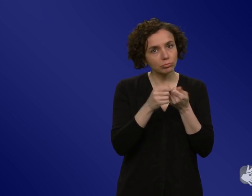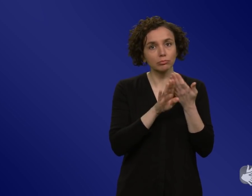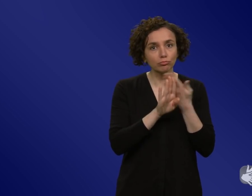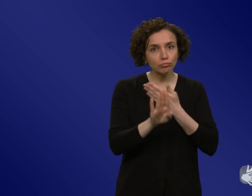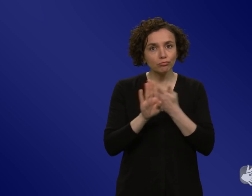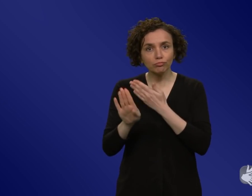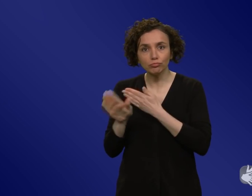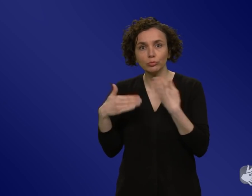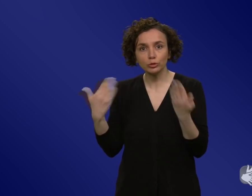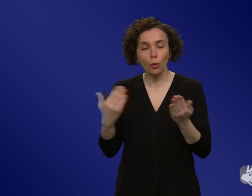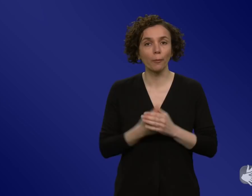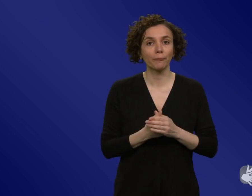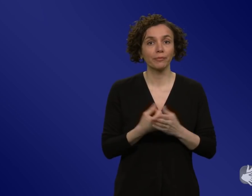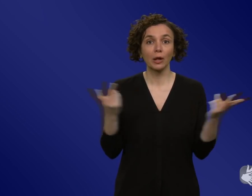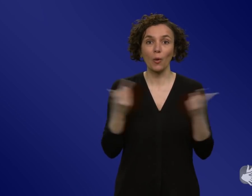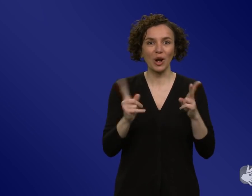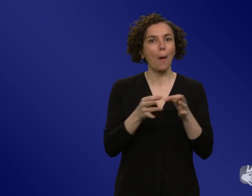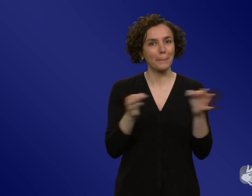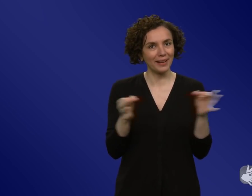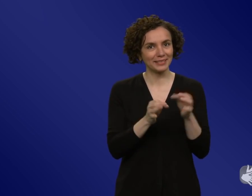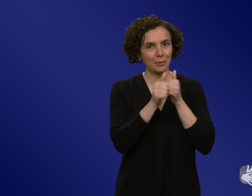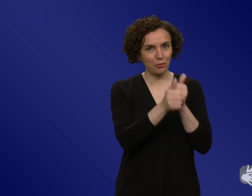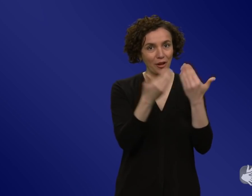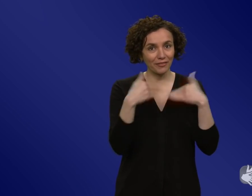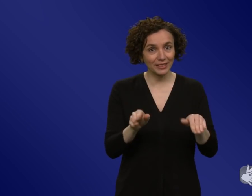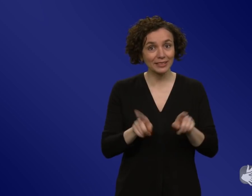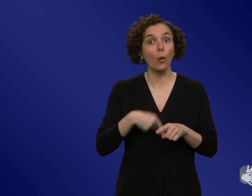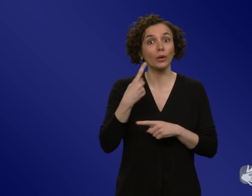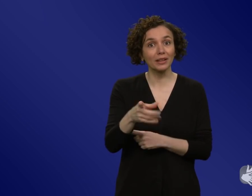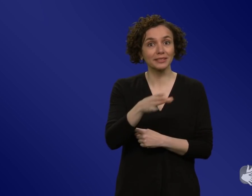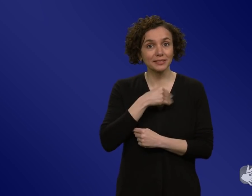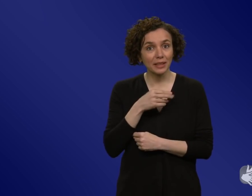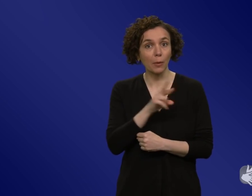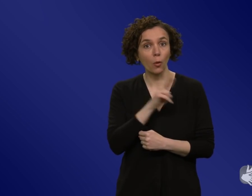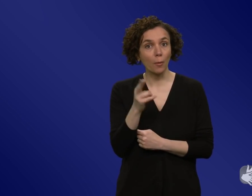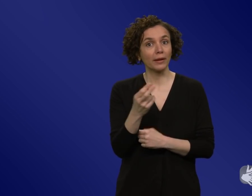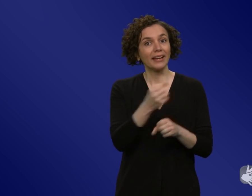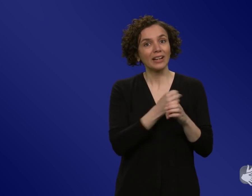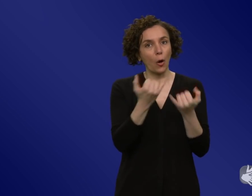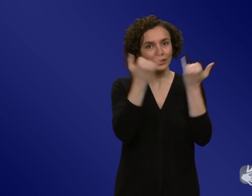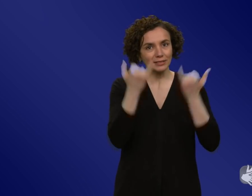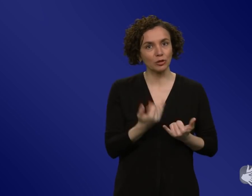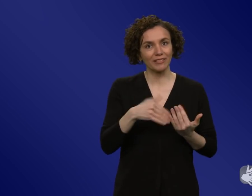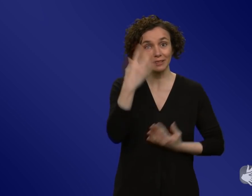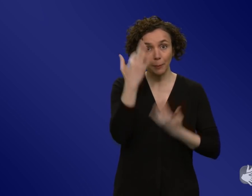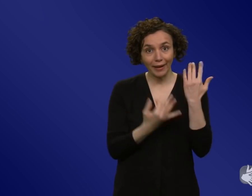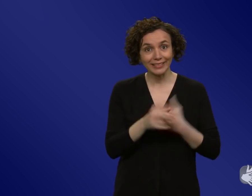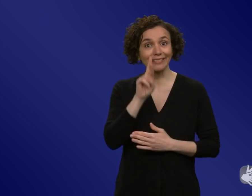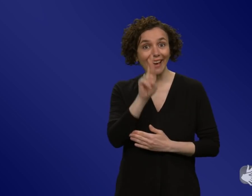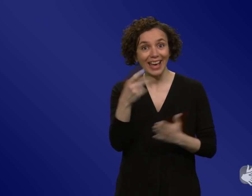auch zusammen mit dem Robert-Koch-Institut ausrechnen, tatsächlich dann auch auf den R-Wert ausgewirkt, so wie die Leute ihr Verhalten dann verändern. Also